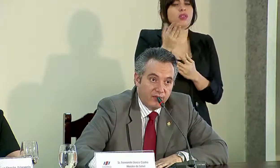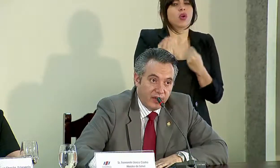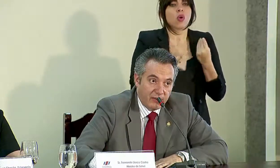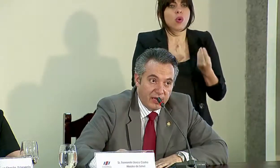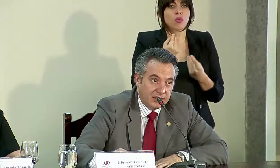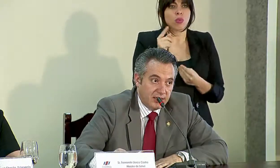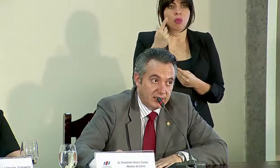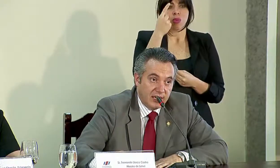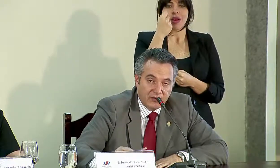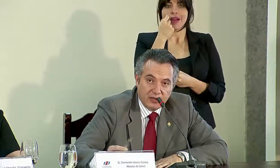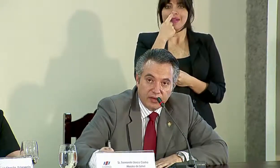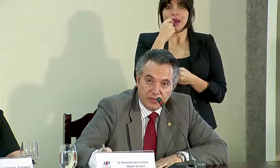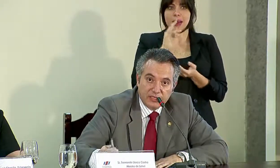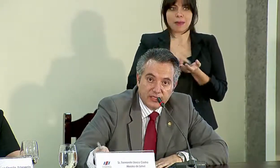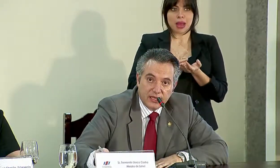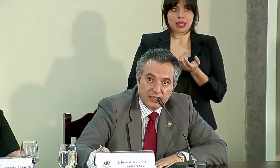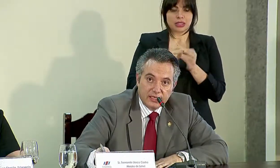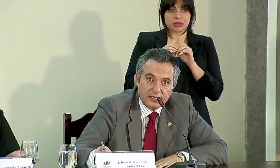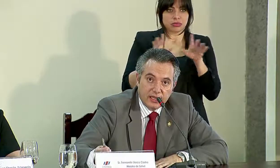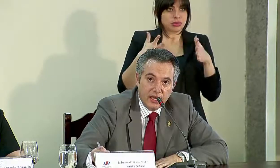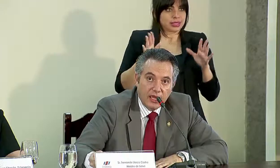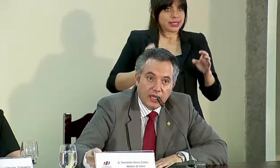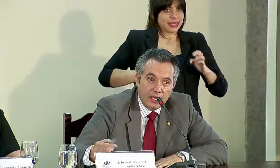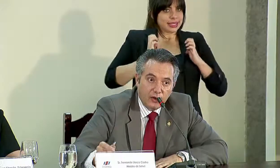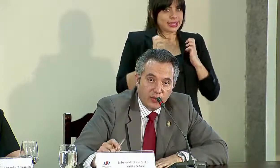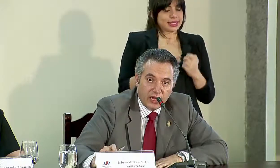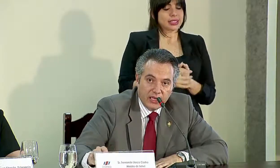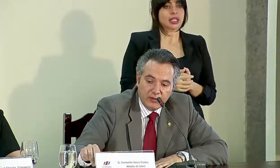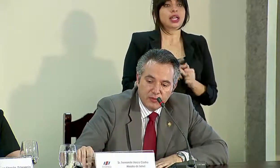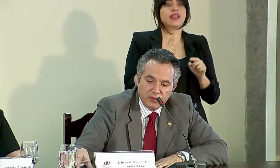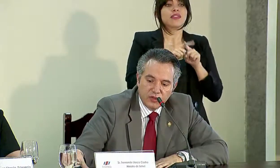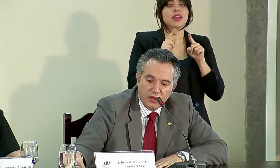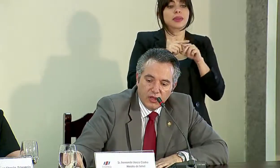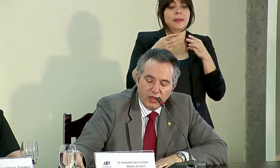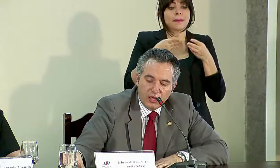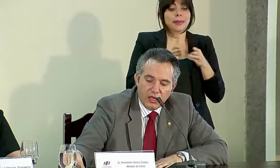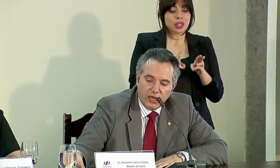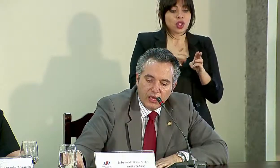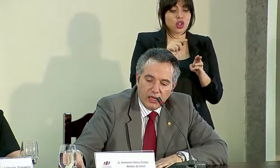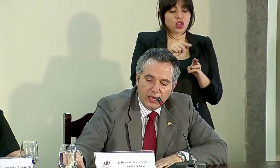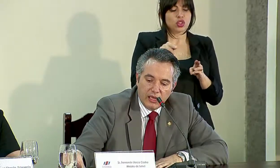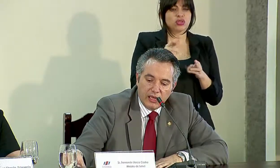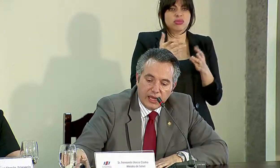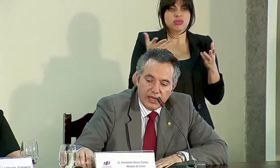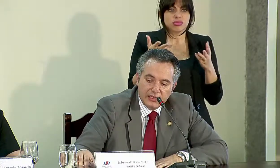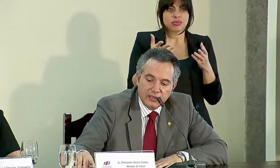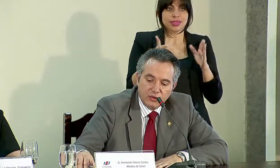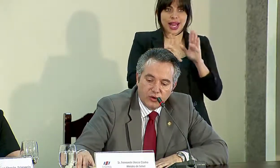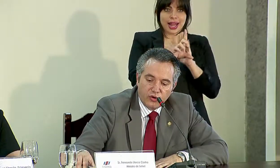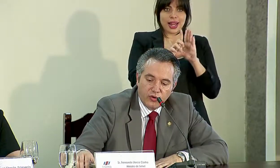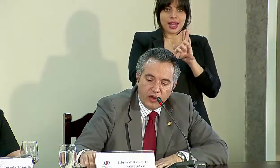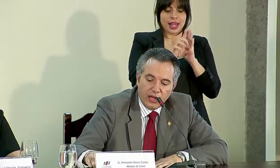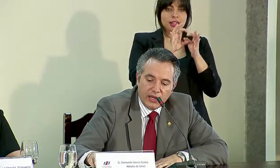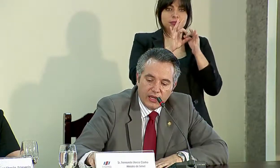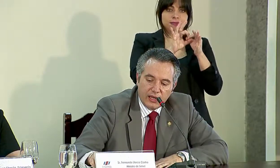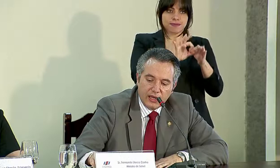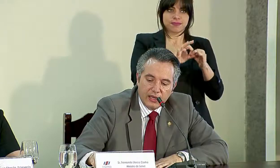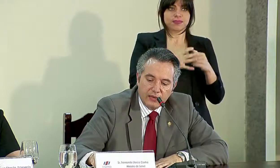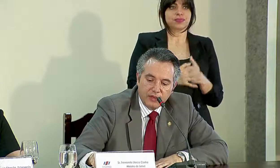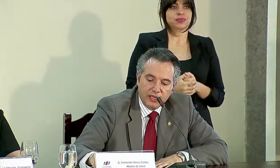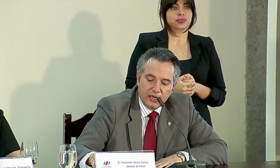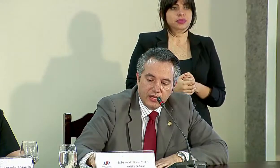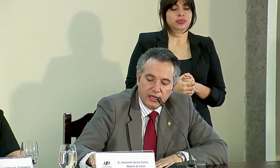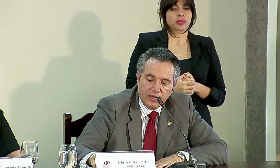ejemplo, de farmacias, la red de farmacias que ya existe y los mecanismos legales en torno a